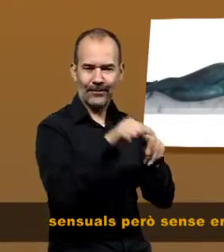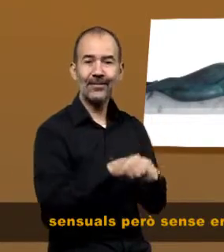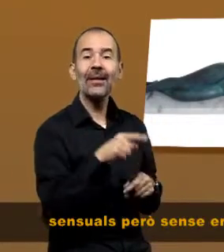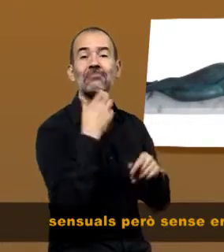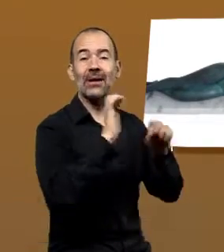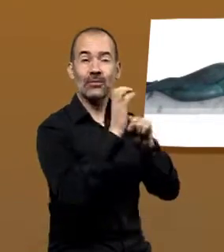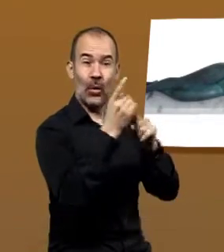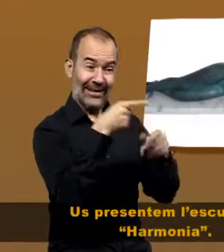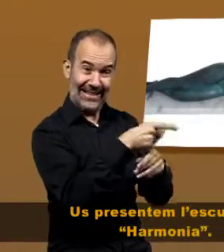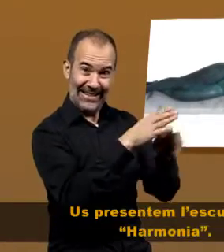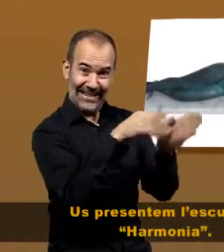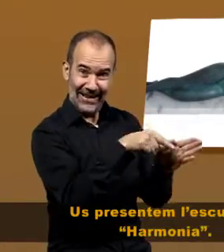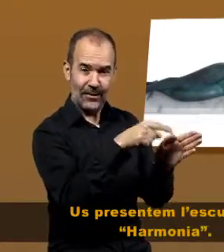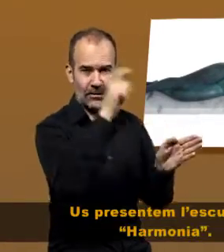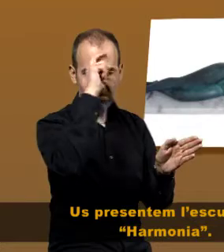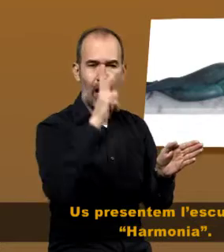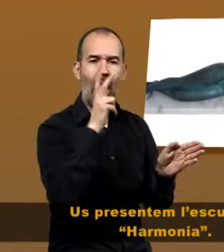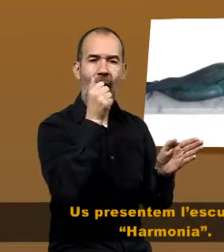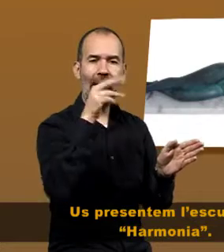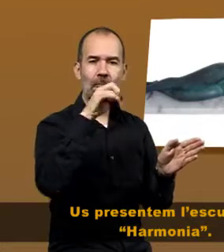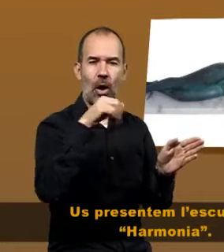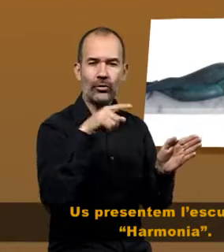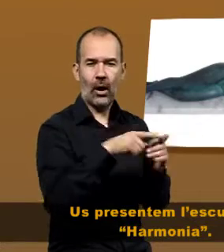Us presentem l'escultura Harmonia.